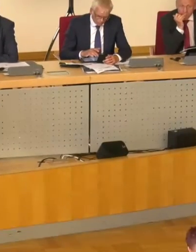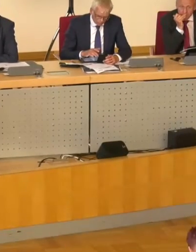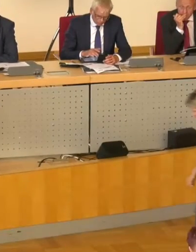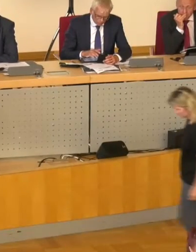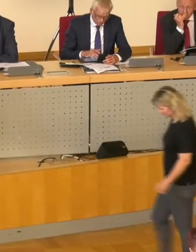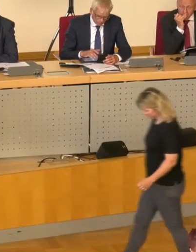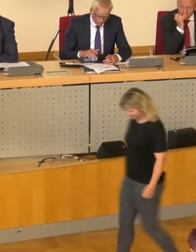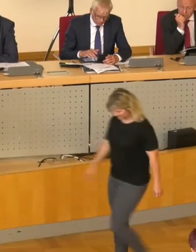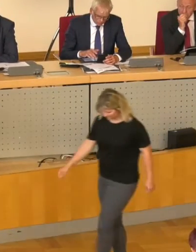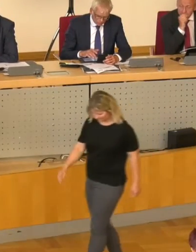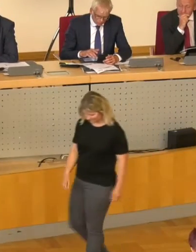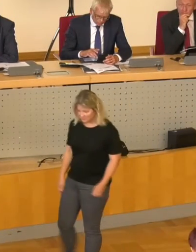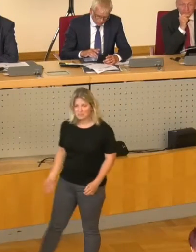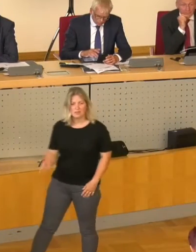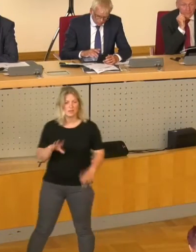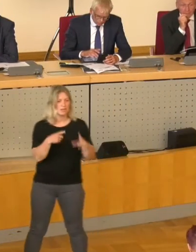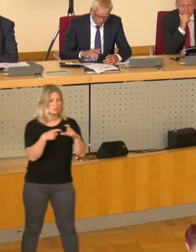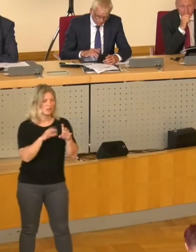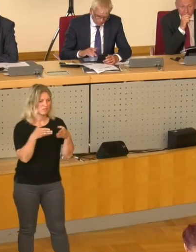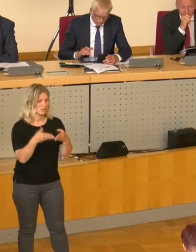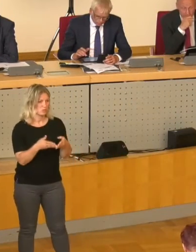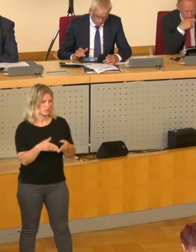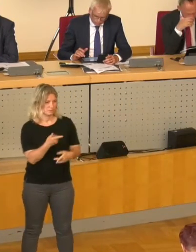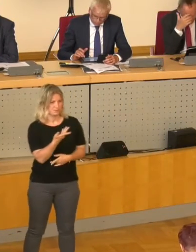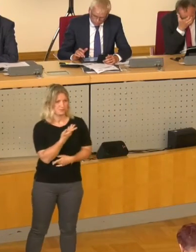Als nächstes die SPD-Fraktion, Frau Sturm.